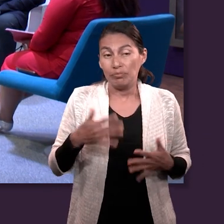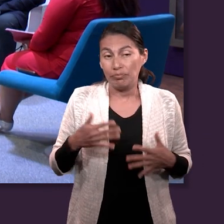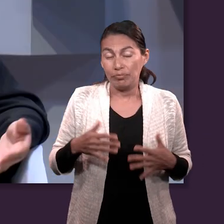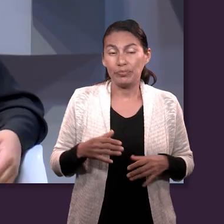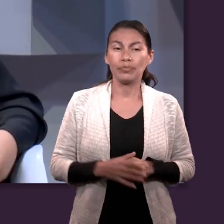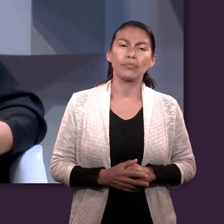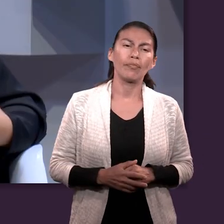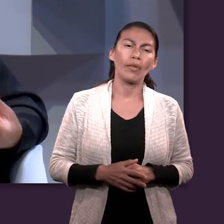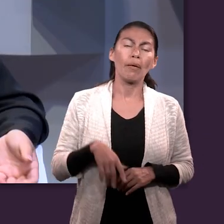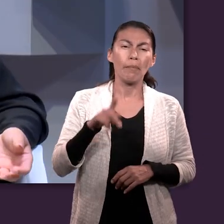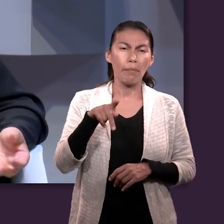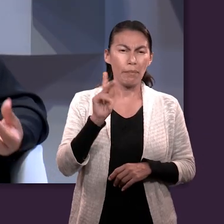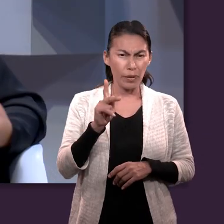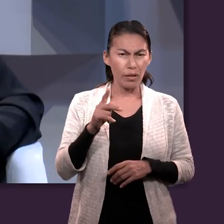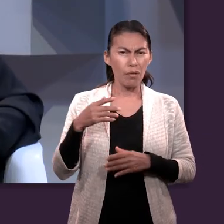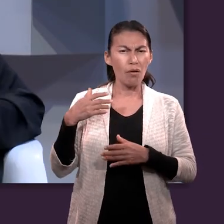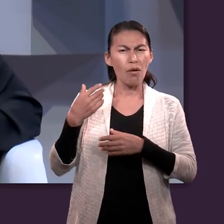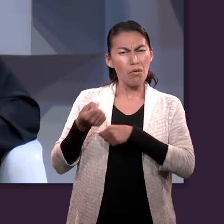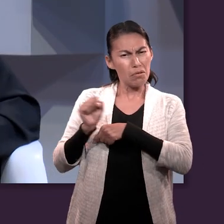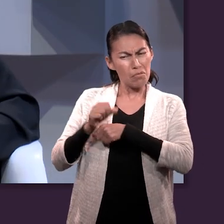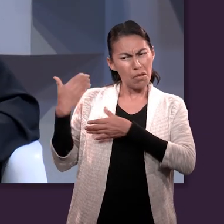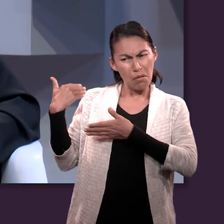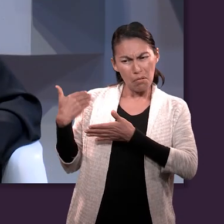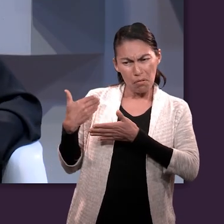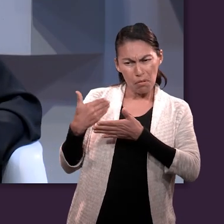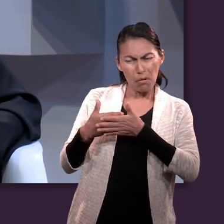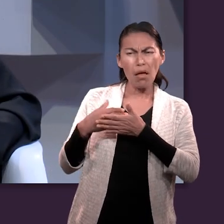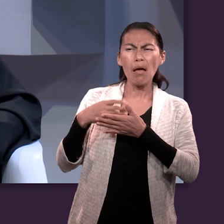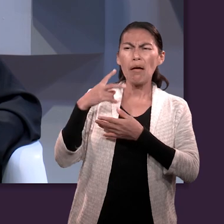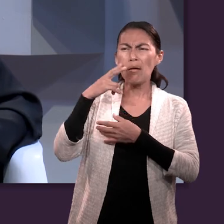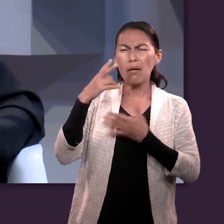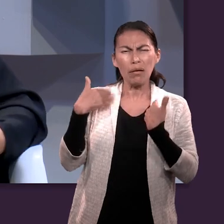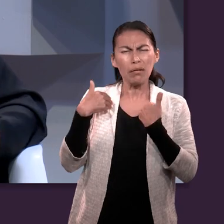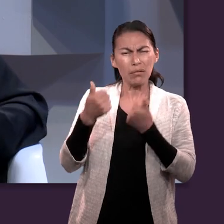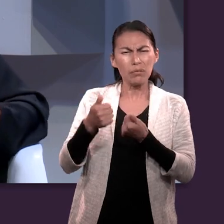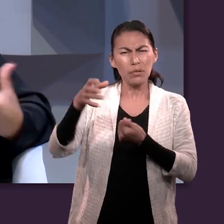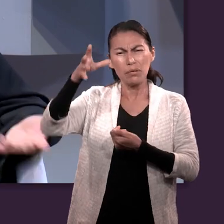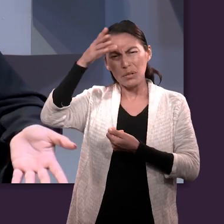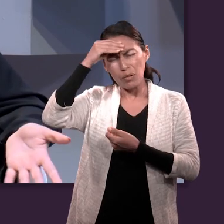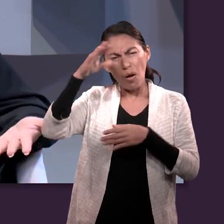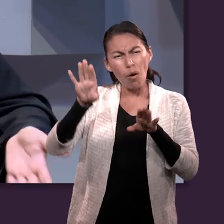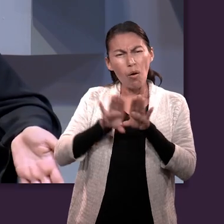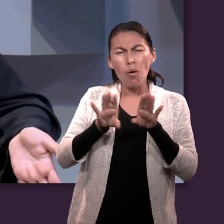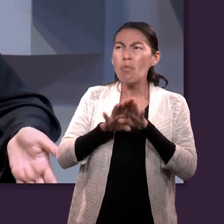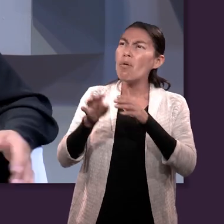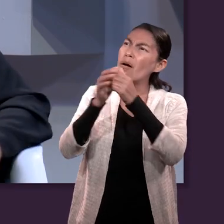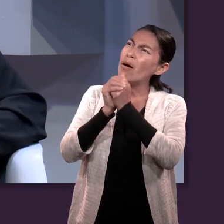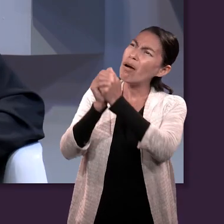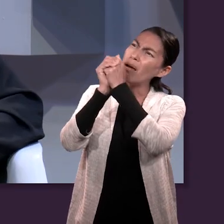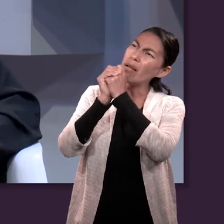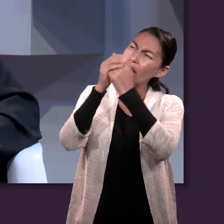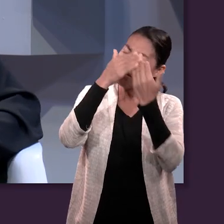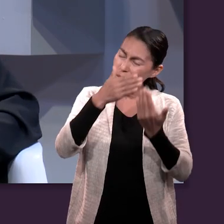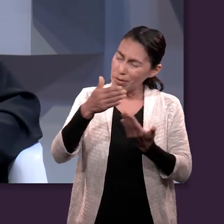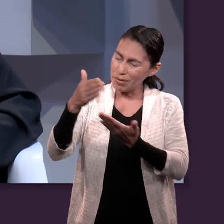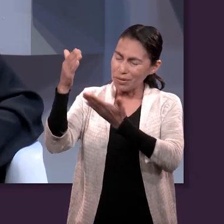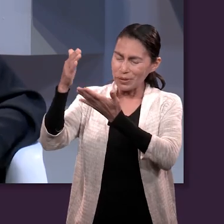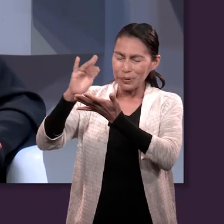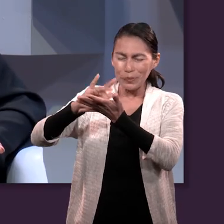veíamos cómo la alabanza nos puede traer paz a nuestra vida o nos puede sentirnos agradecidos con Dios. Y, bueno, el día de hoy no va a ser la excepción.